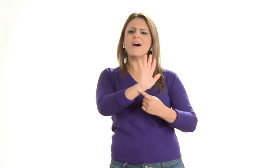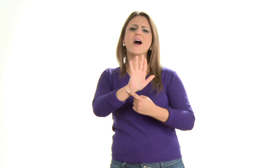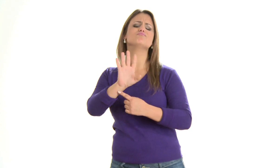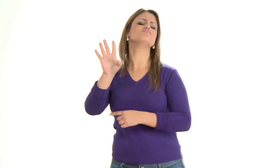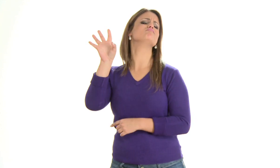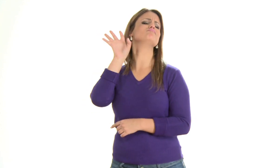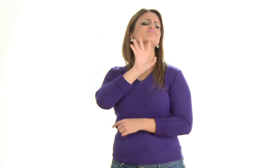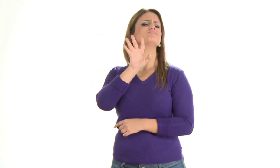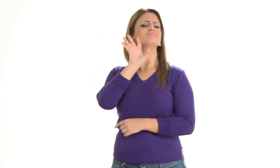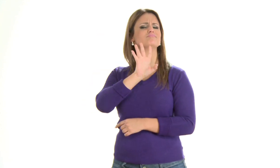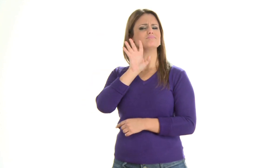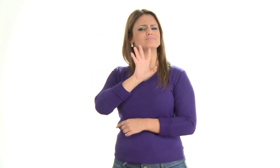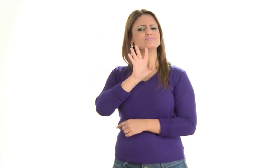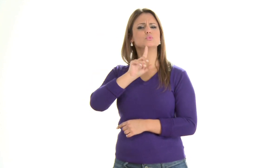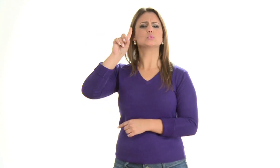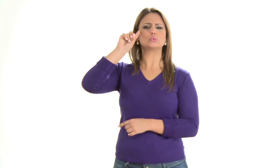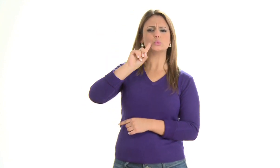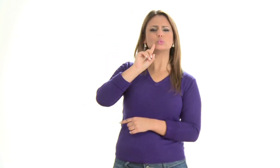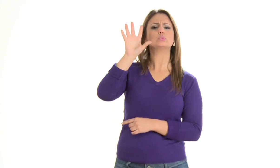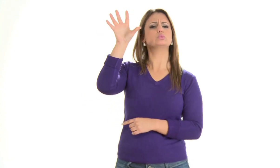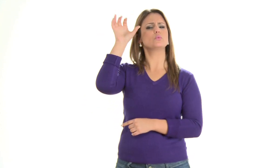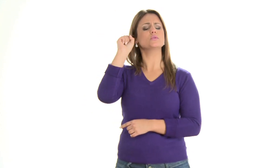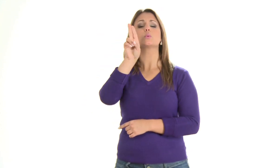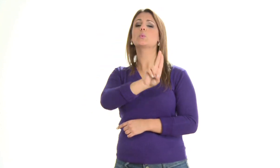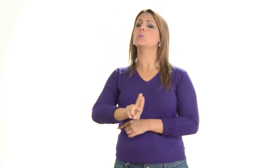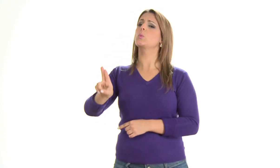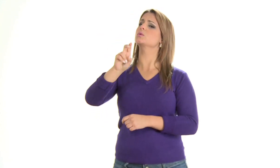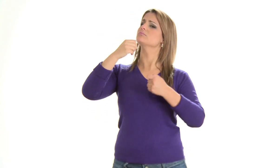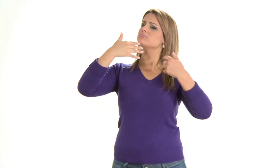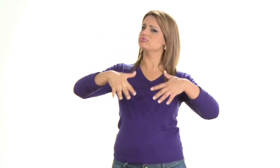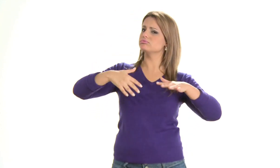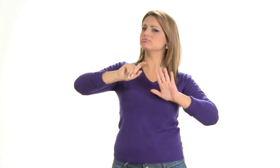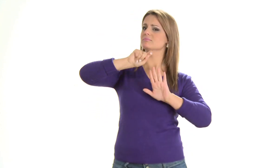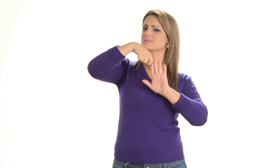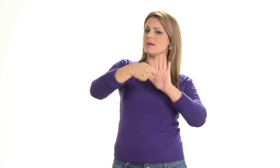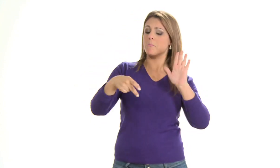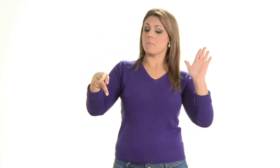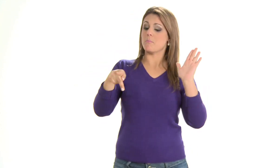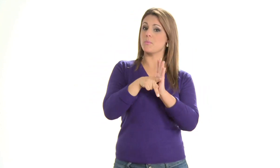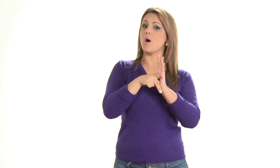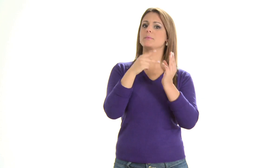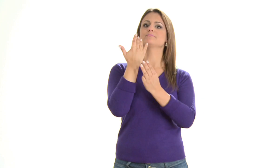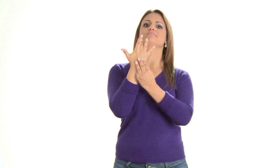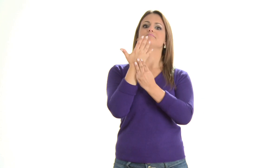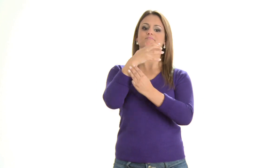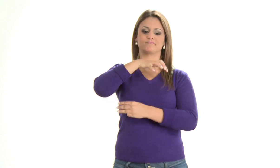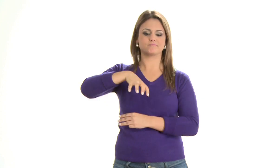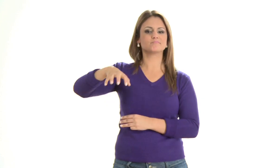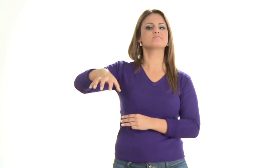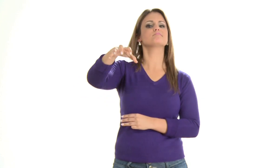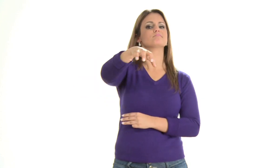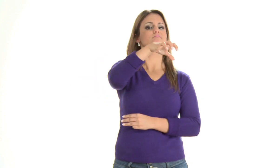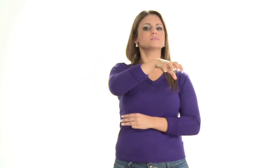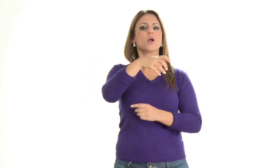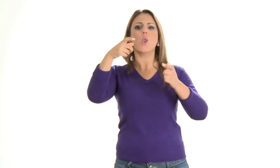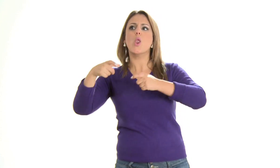Viu que interessante essa cena? Surdos e ouvintes utilizam os sinais específicos da